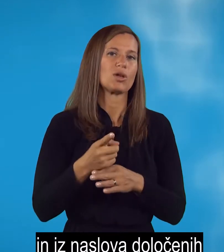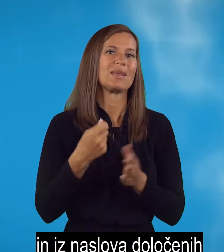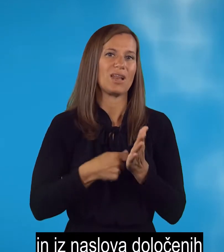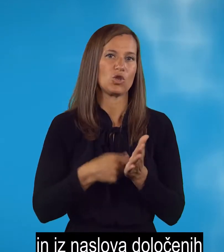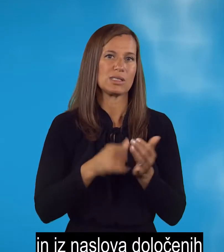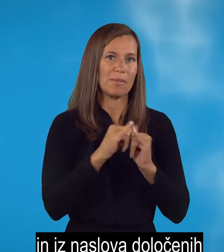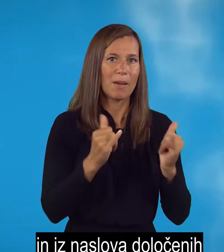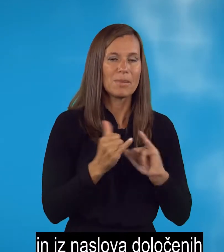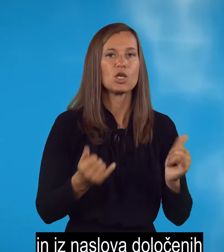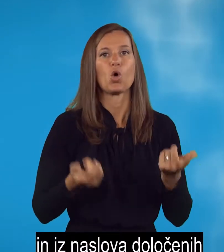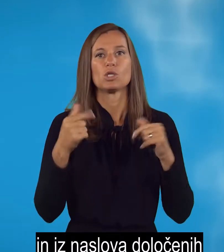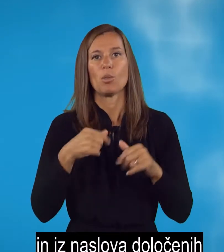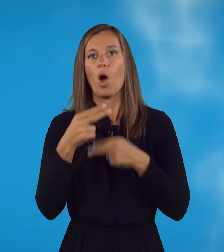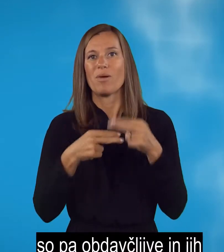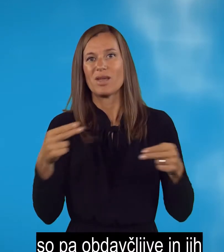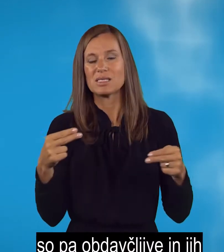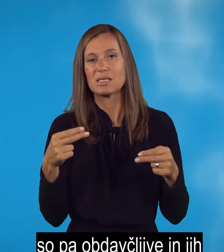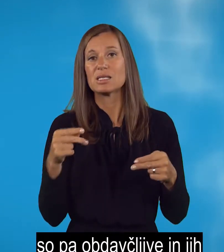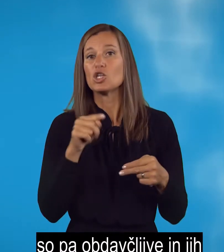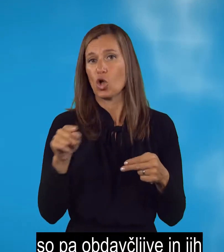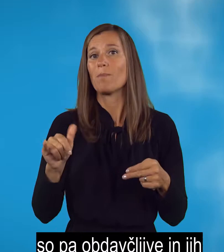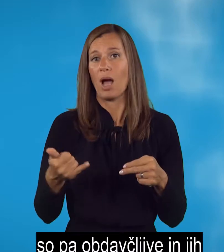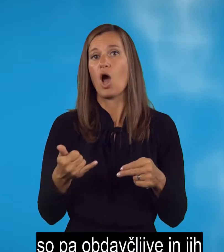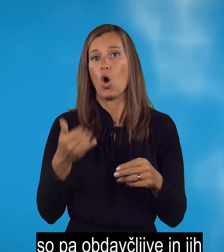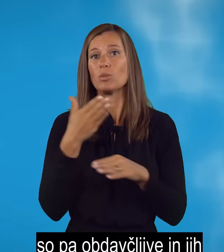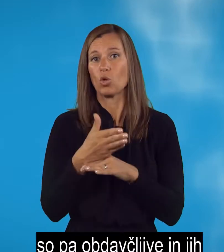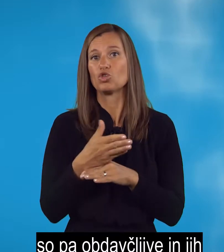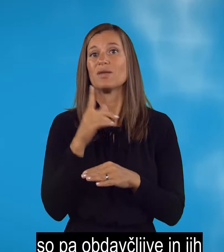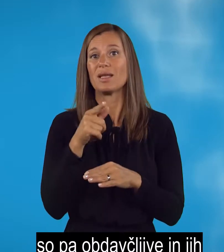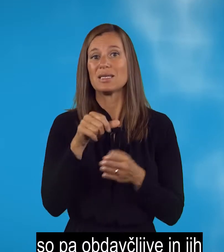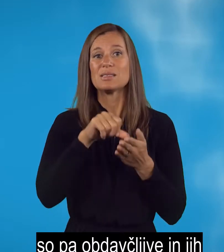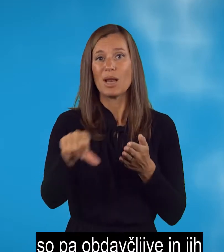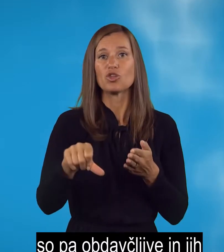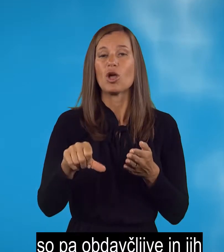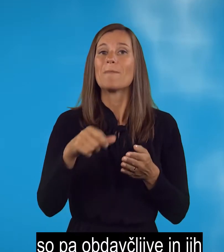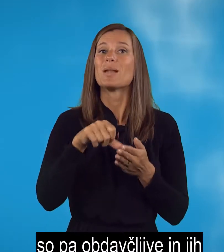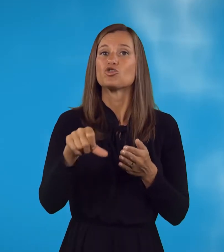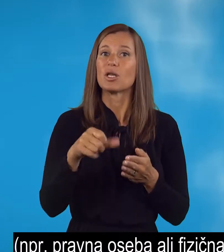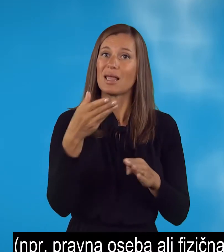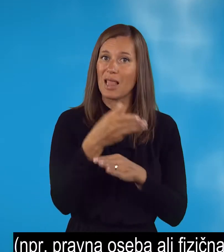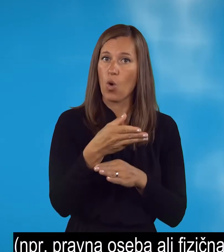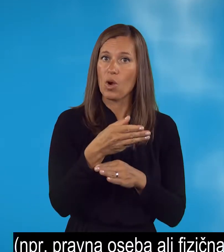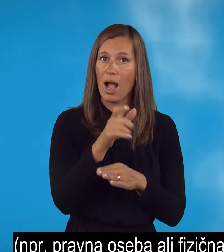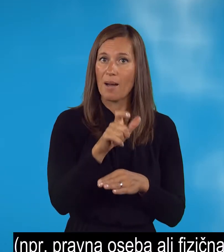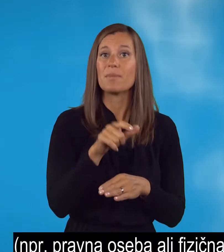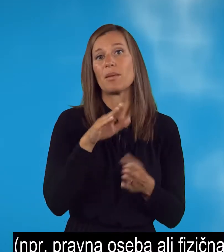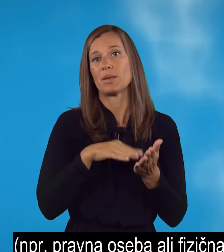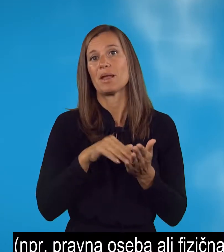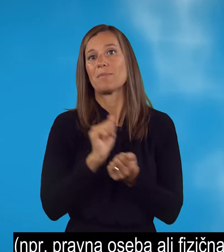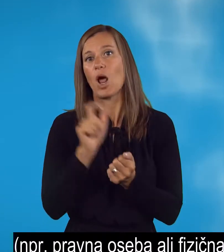papirjev oziroma obveznic, so pa obdavčljive in jih izplača plačnik davka, naprimer pravna oseba ali